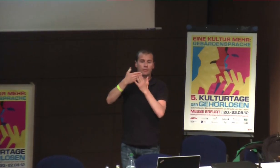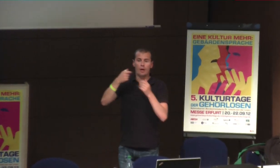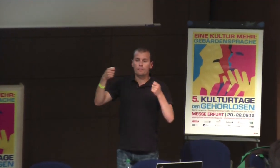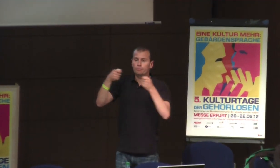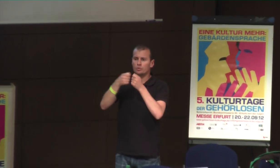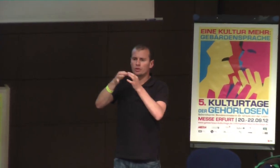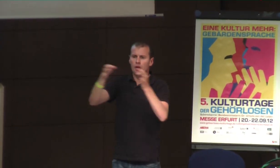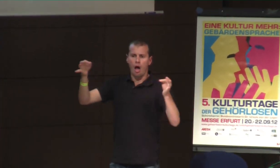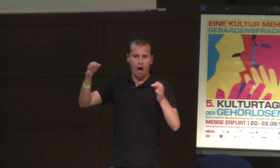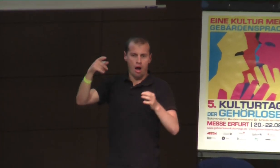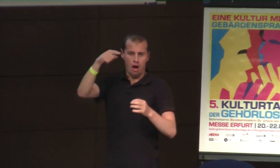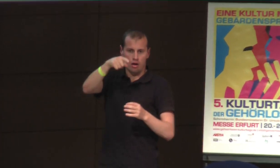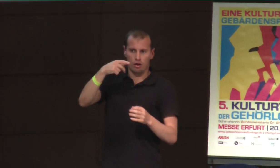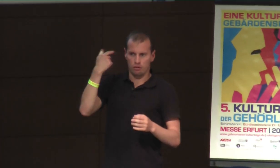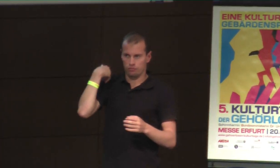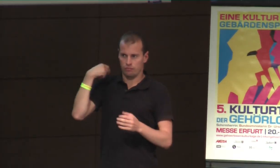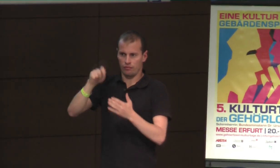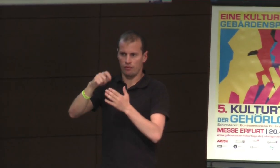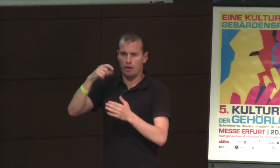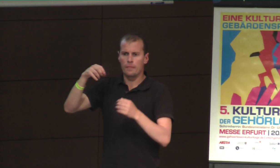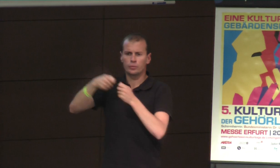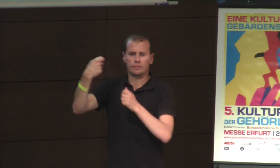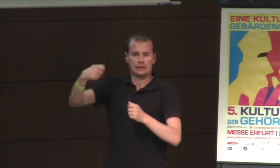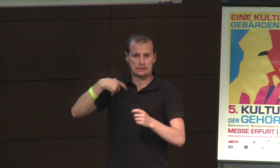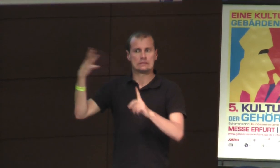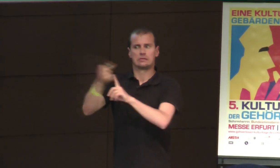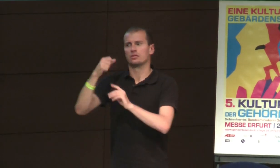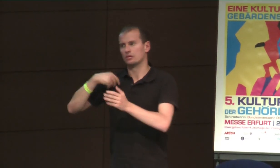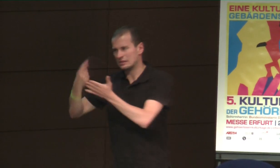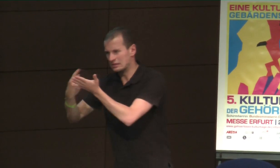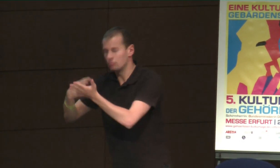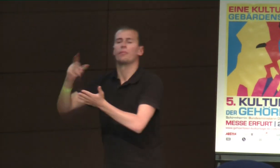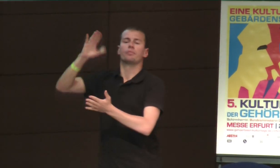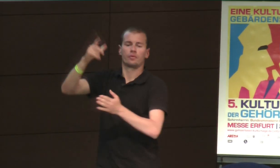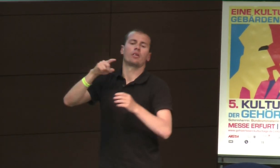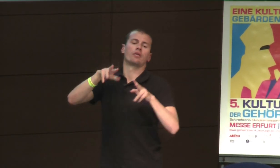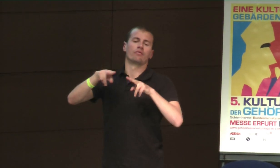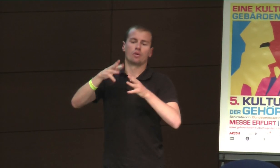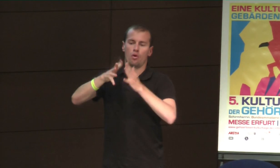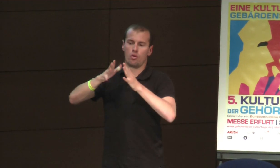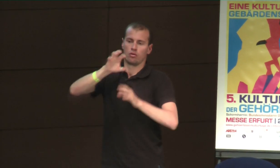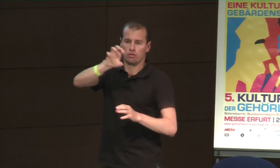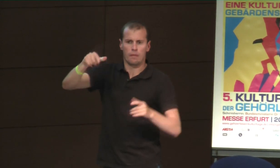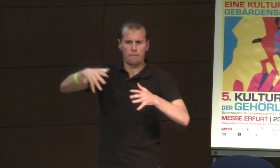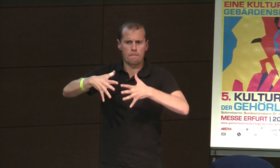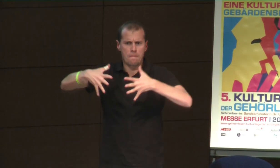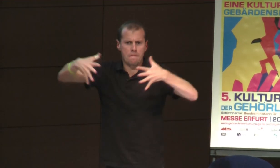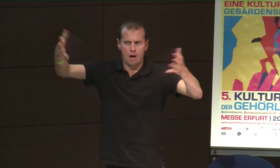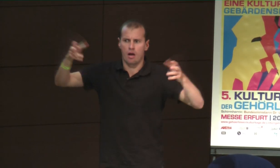Zum Beispiel im Bundestag, da habe ich ja geschafft, dass da die